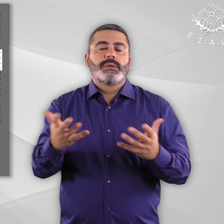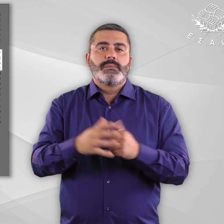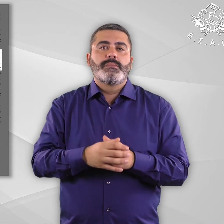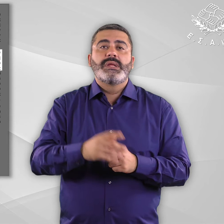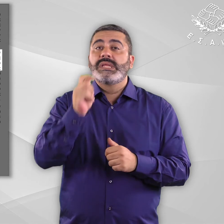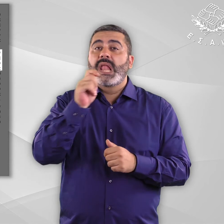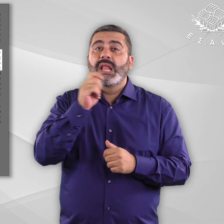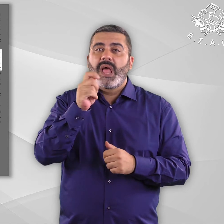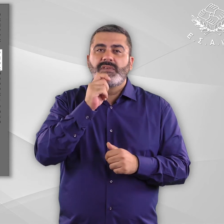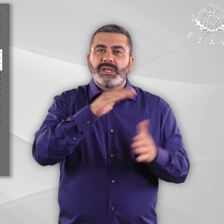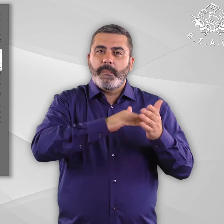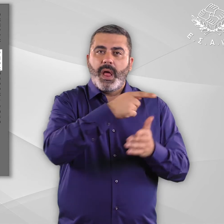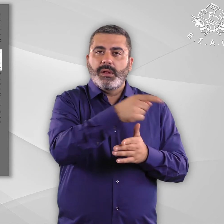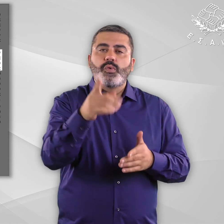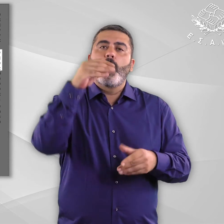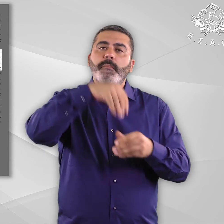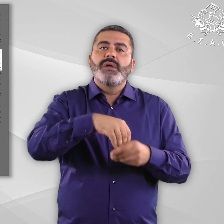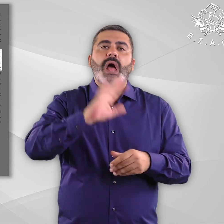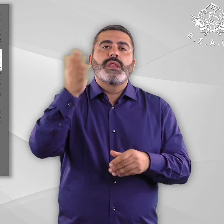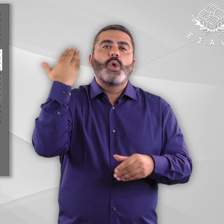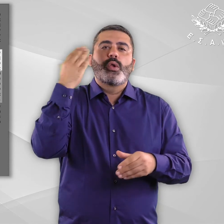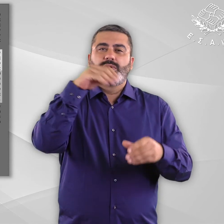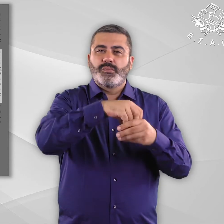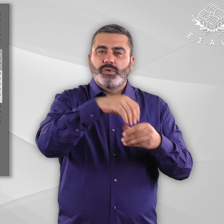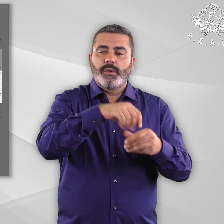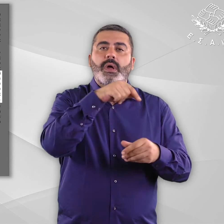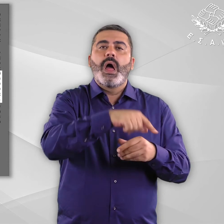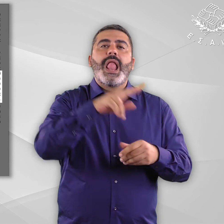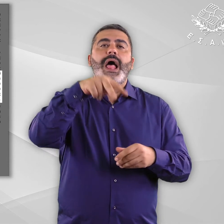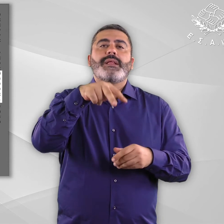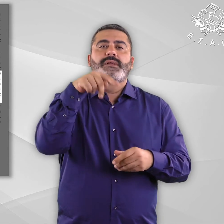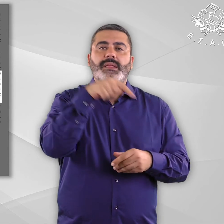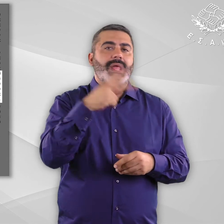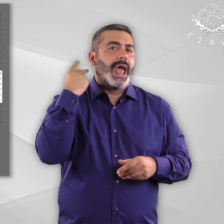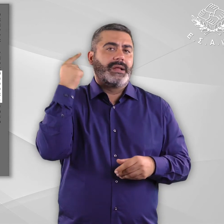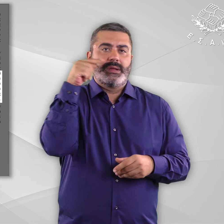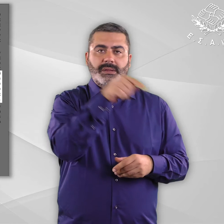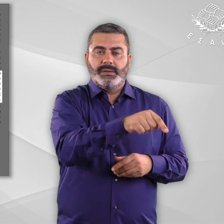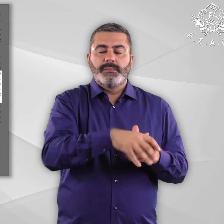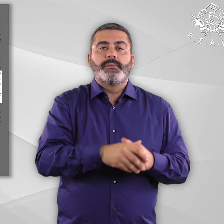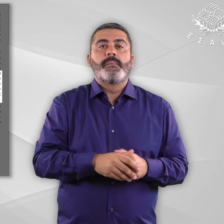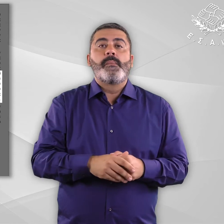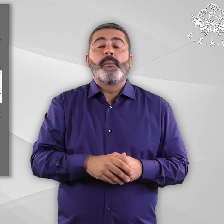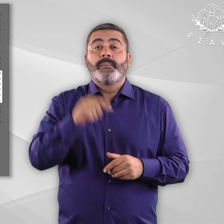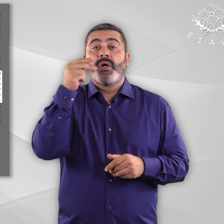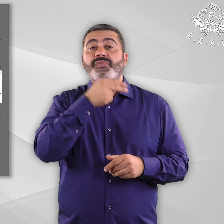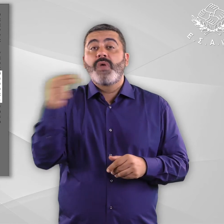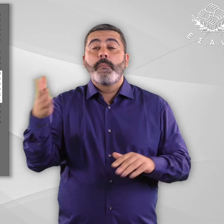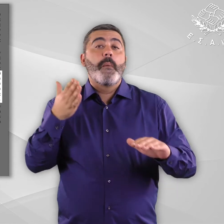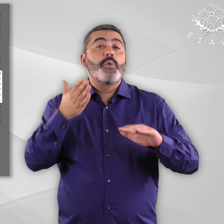αφορίας αρχαιοτήτων και του διαχρονικού μουσείου Λάρισσας. Αναφορικά με την οριοθέτηση του όρου προσβάσιμο μουσείο, οι περισσότεροι από